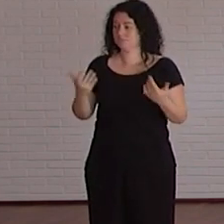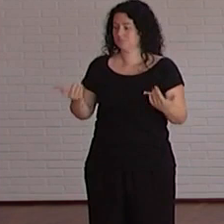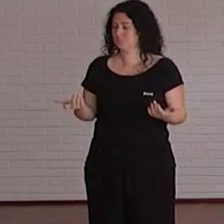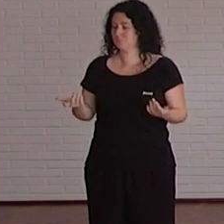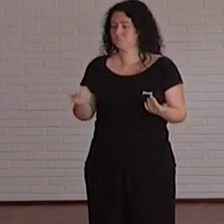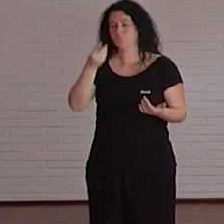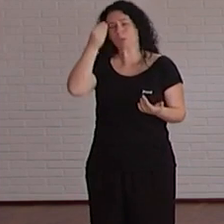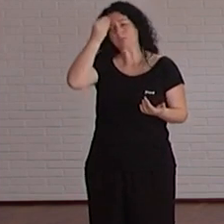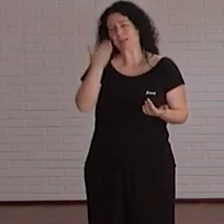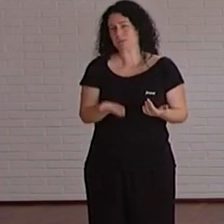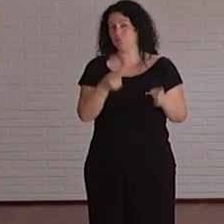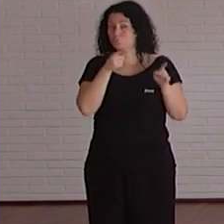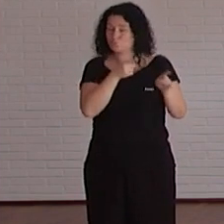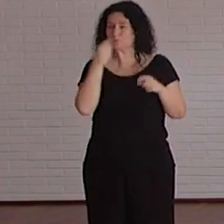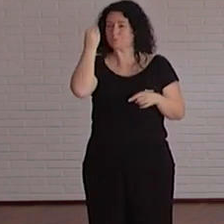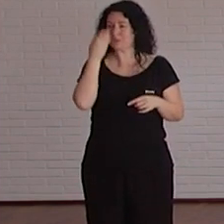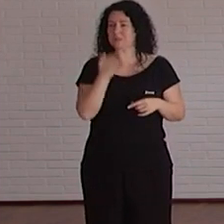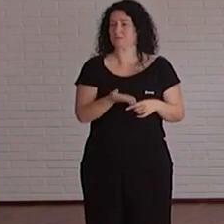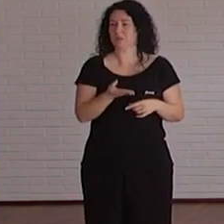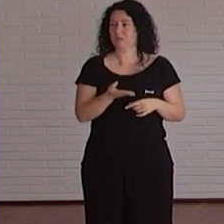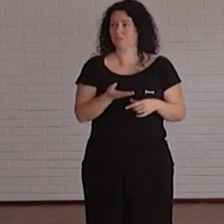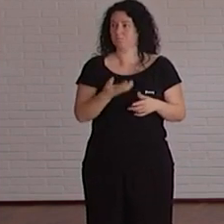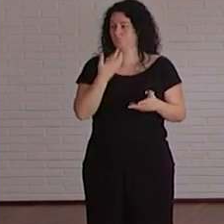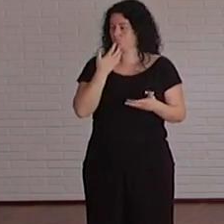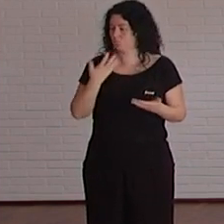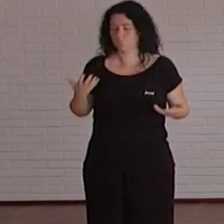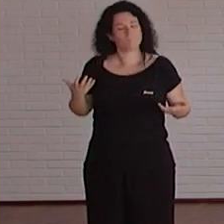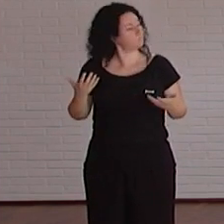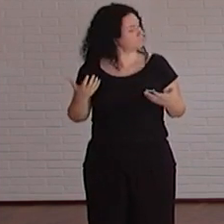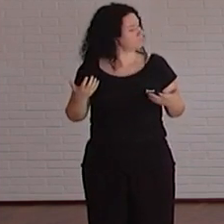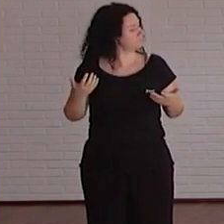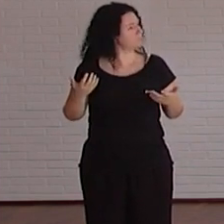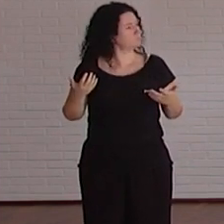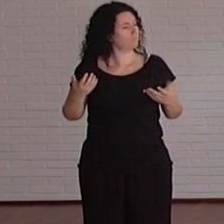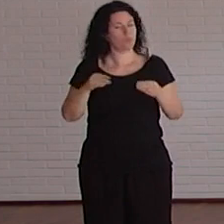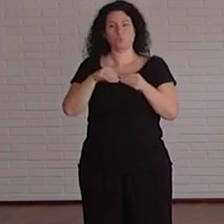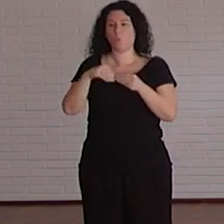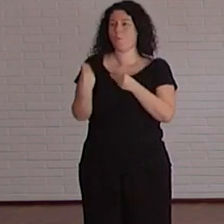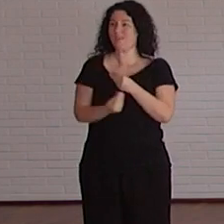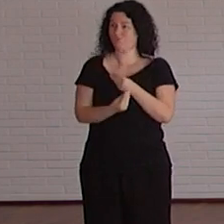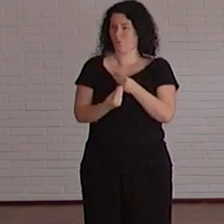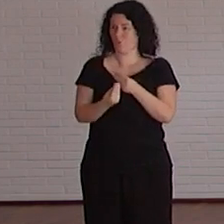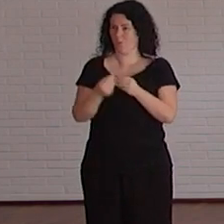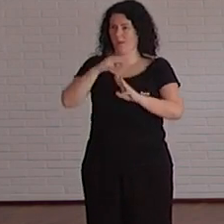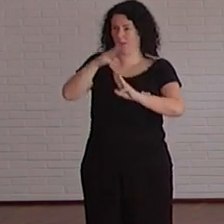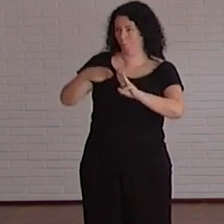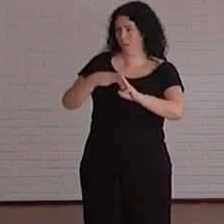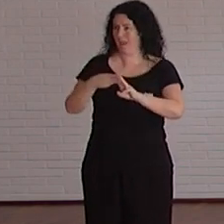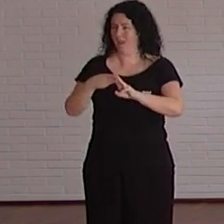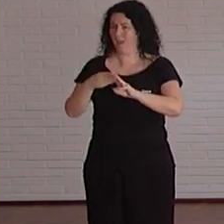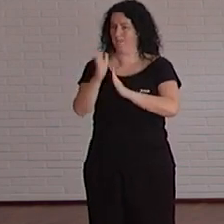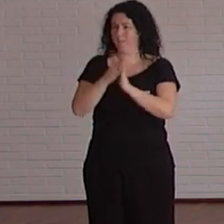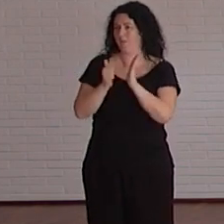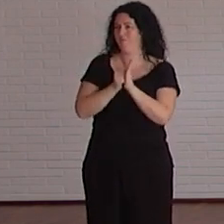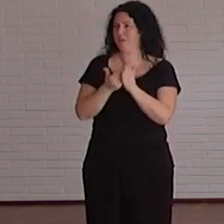que piensas que deberían tener por ejemplo los documentos digitales por ejemplo los que